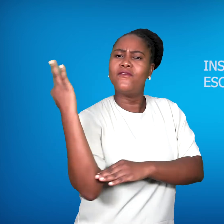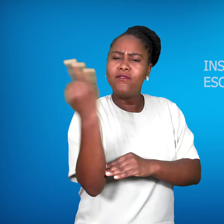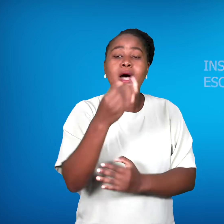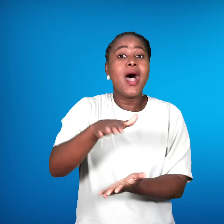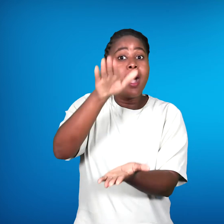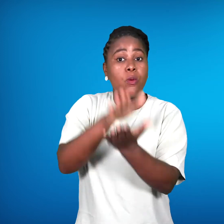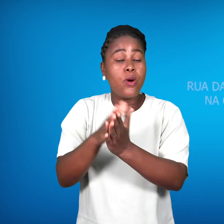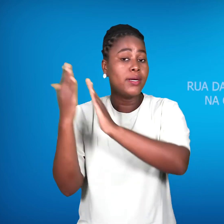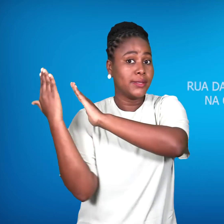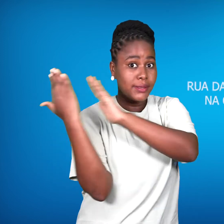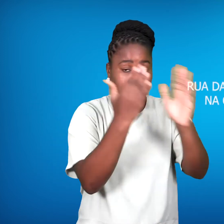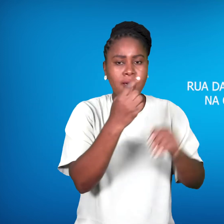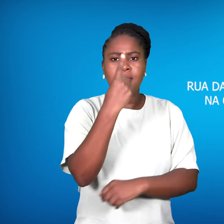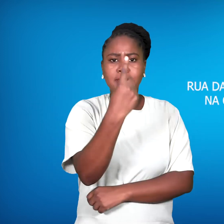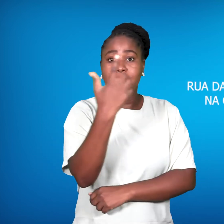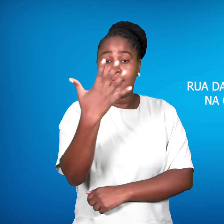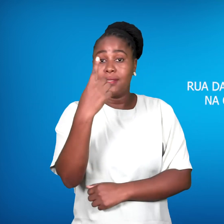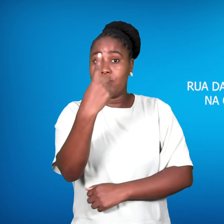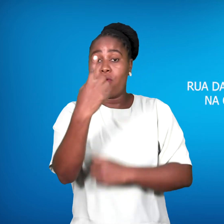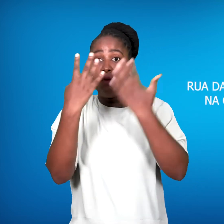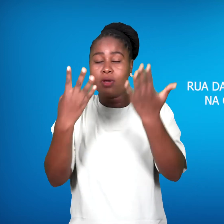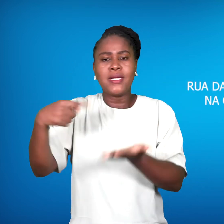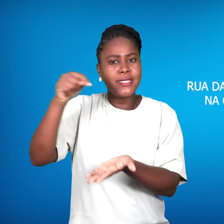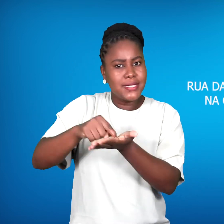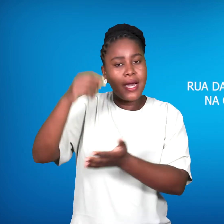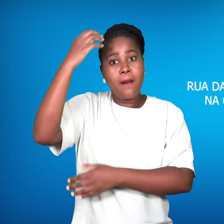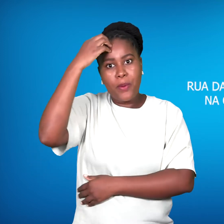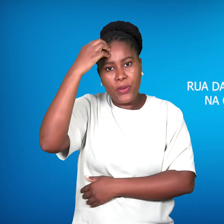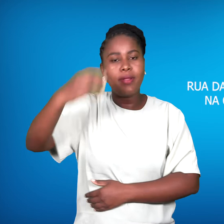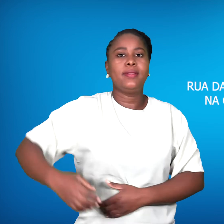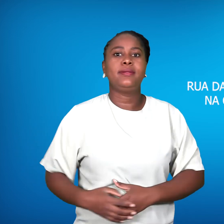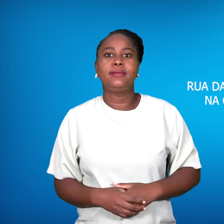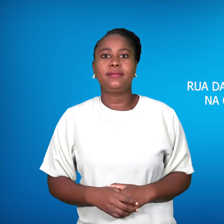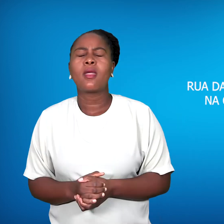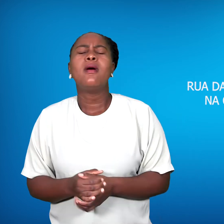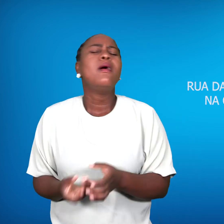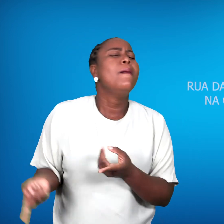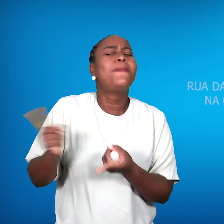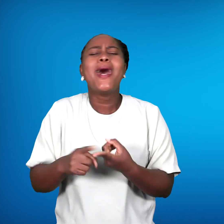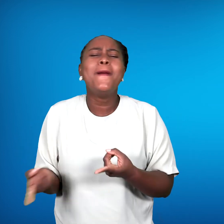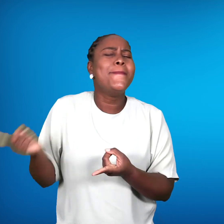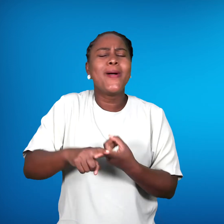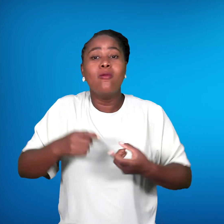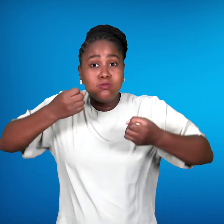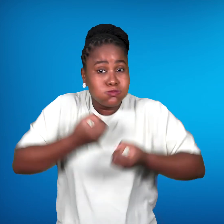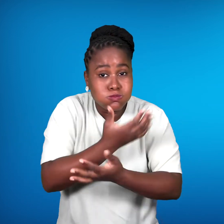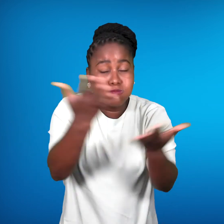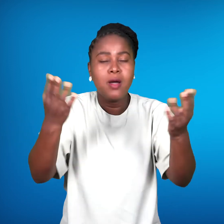Malhangalene, Rua da Resistência, número 1519, na cidade de Maputo. Para mais informações, contato o